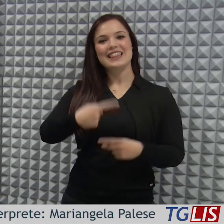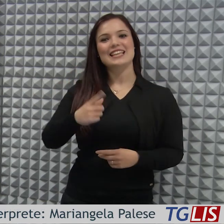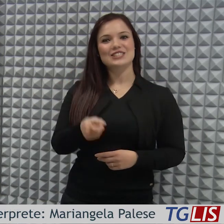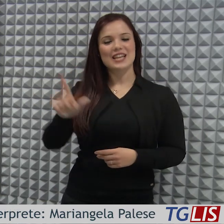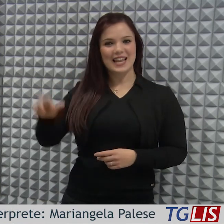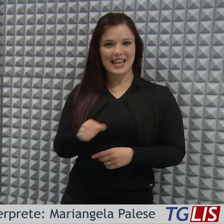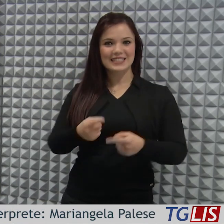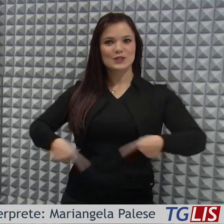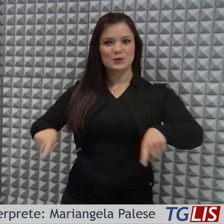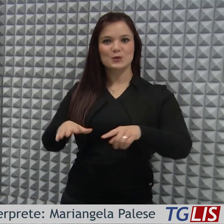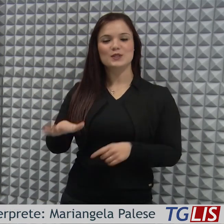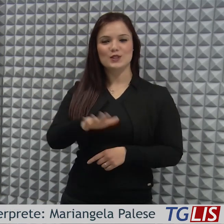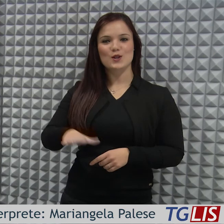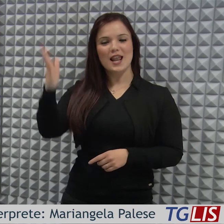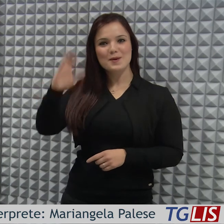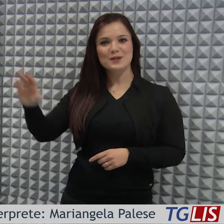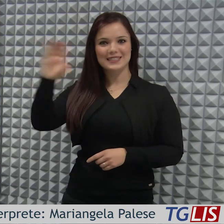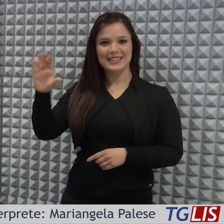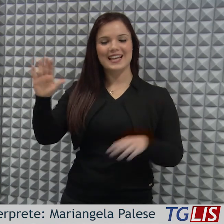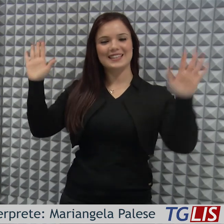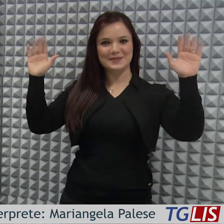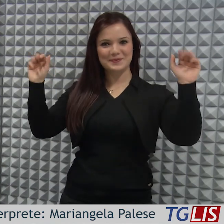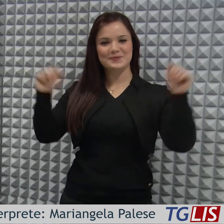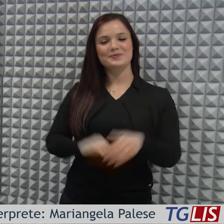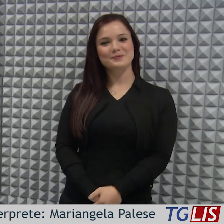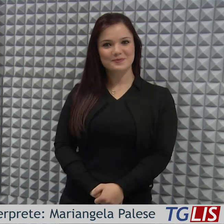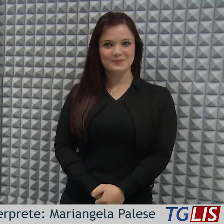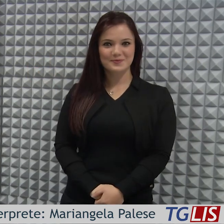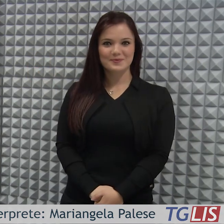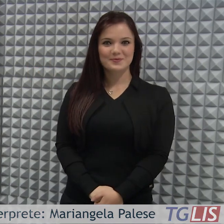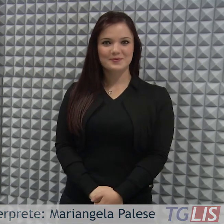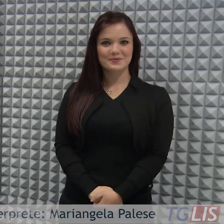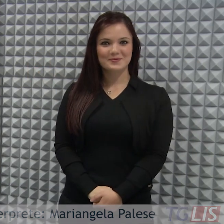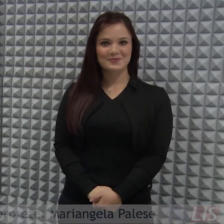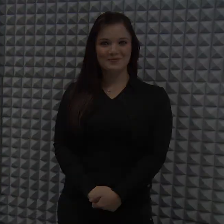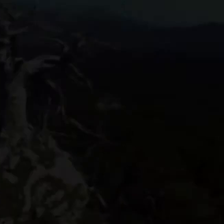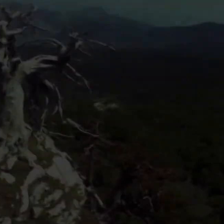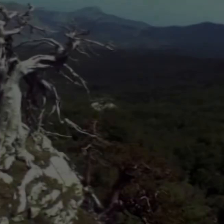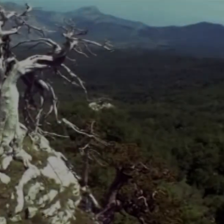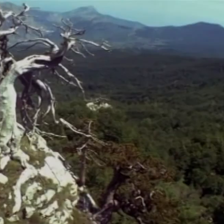il TG LIS della Giunta Regionale di Basilicata. Grazie